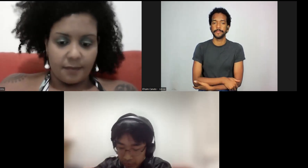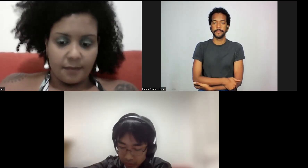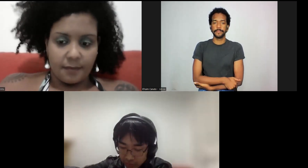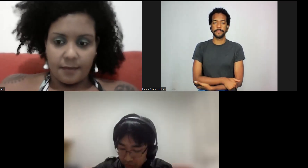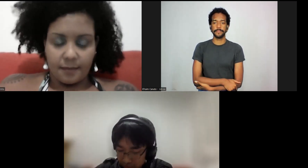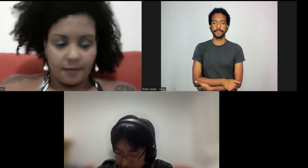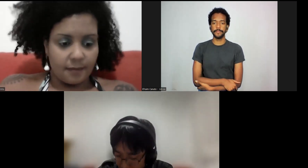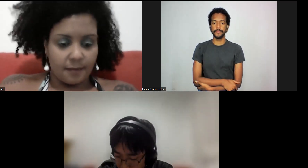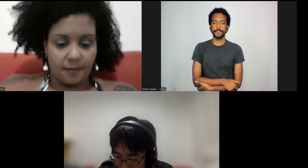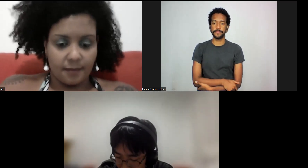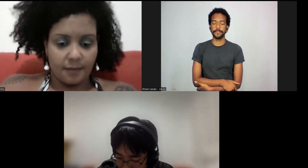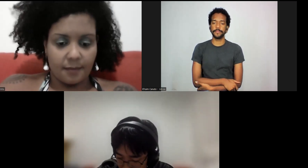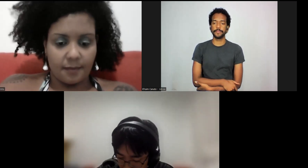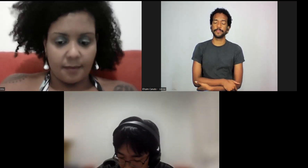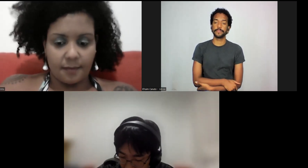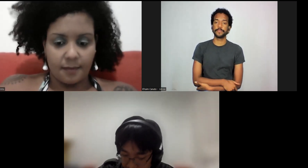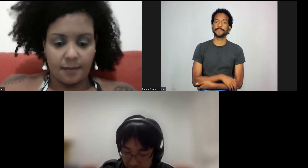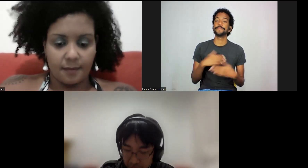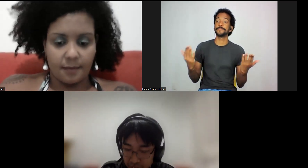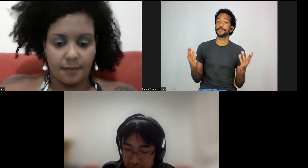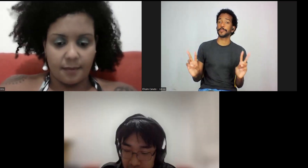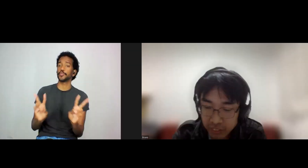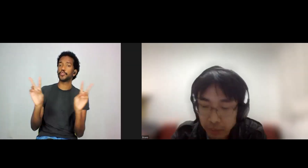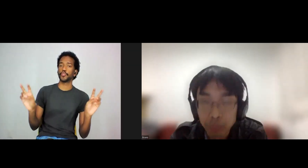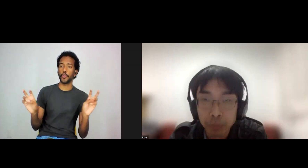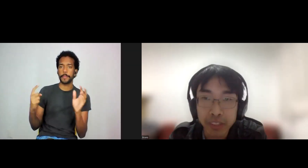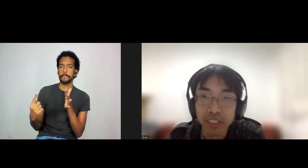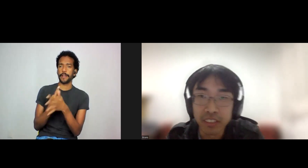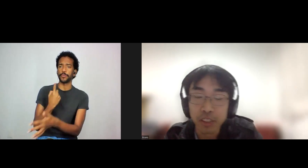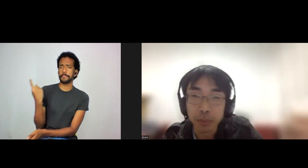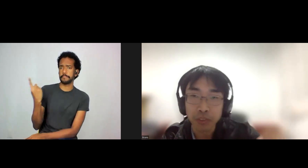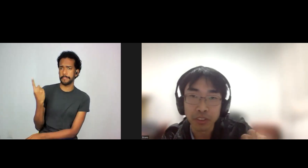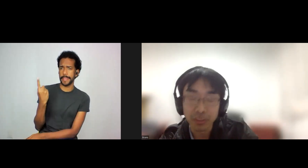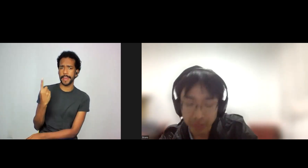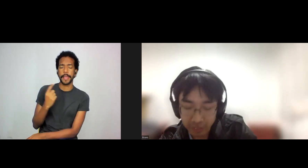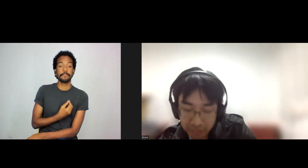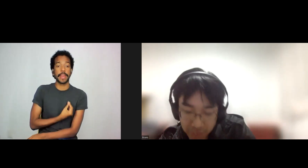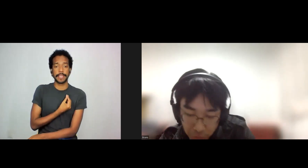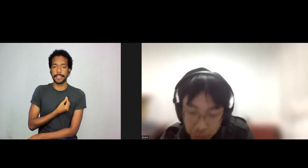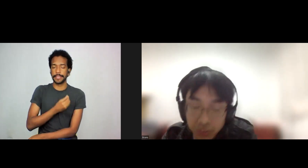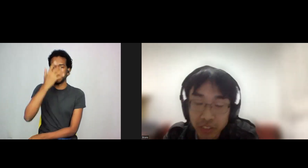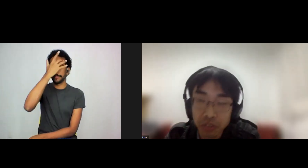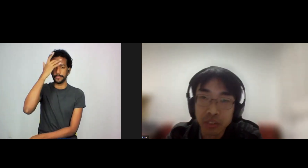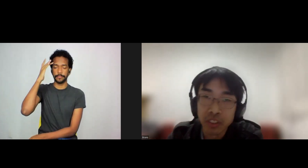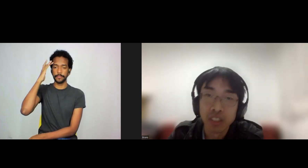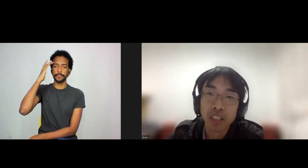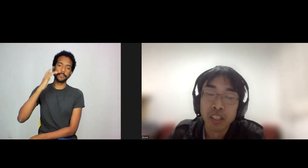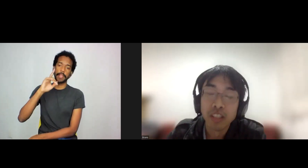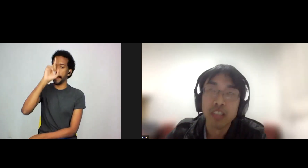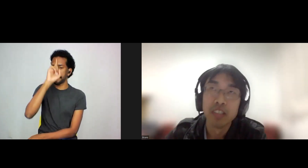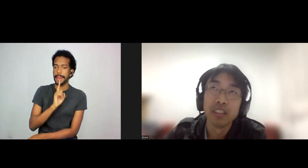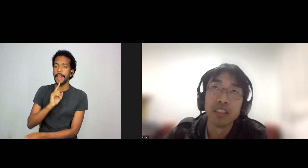Sobre a primeira questão da presença de pessoas amarelas nos museus,